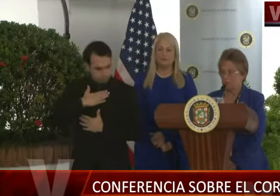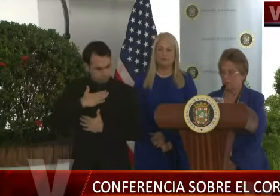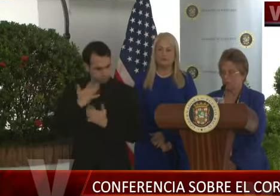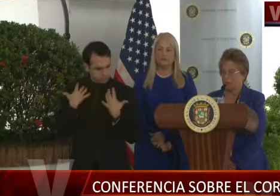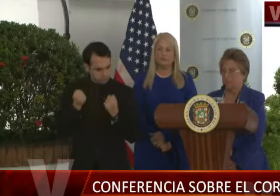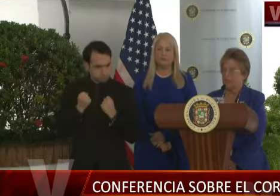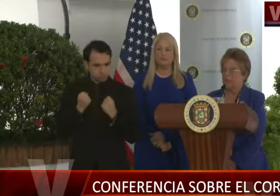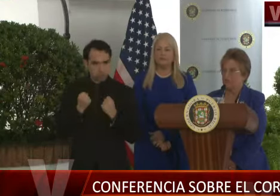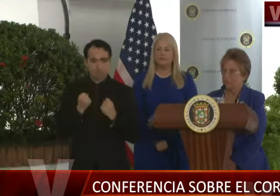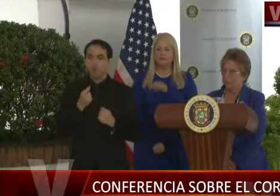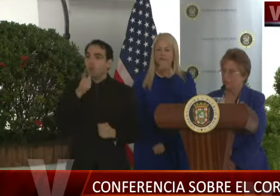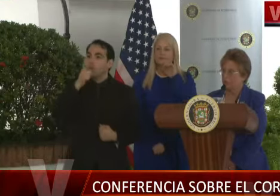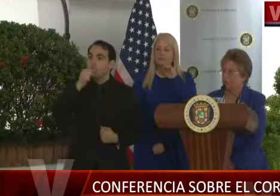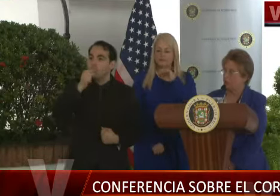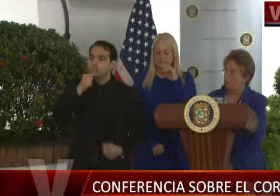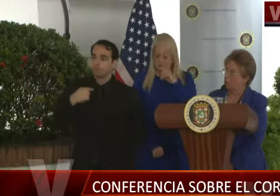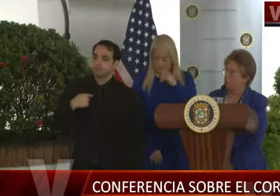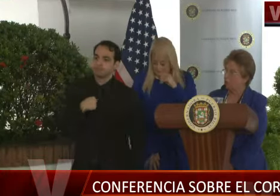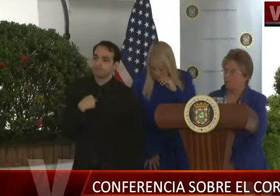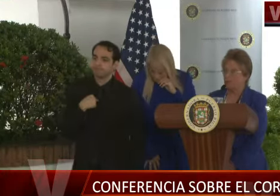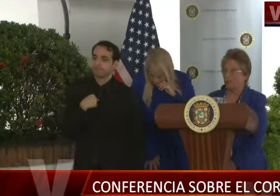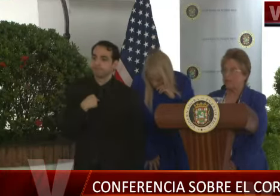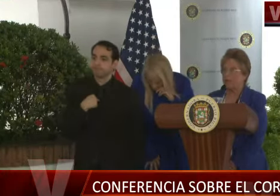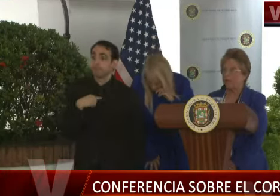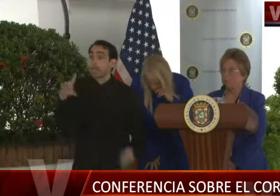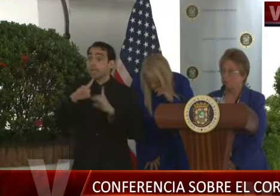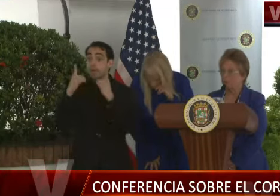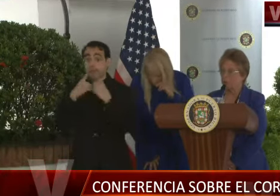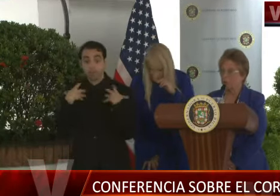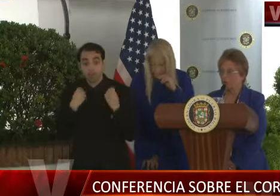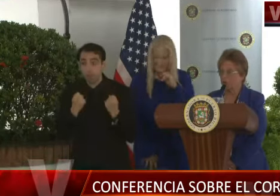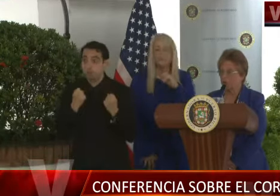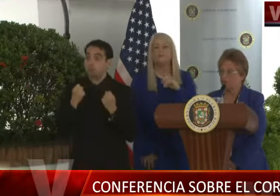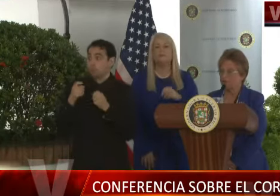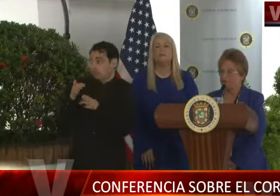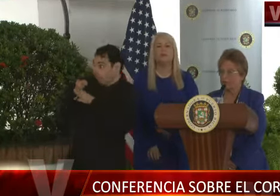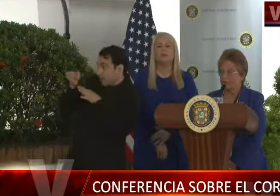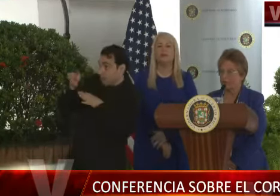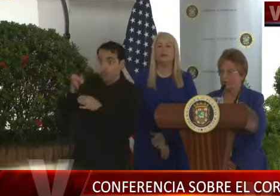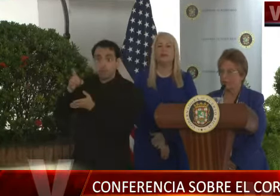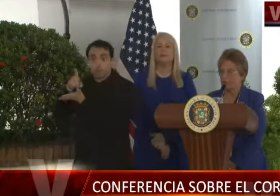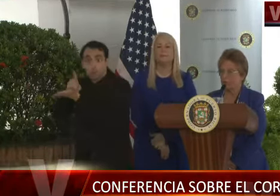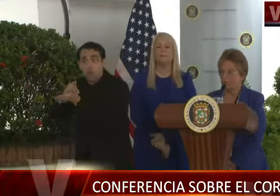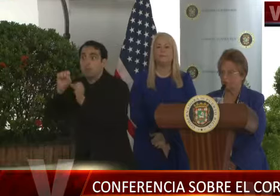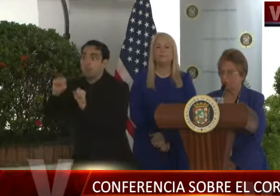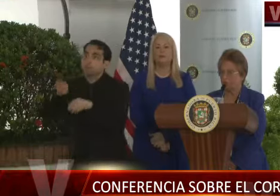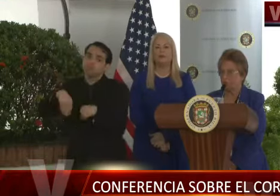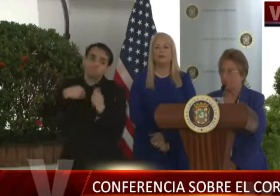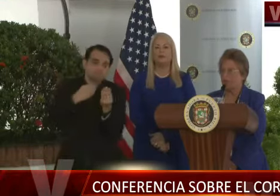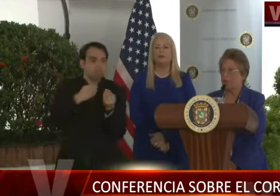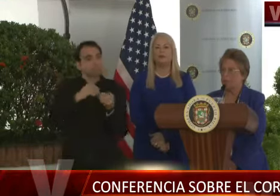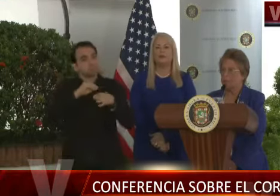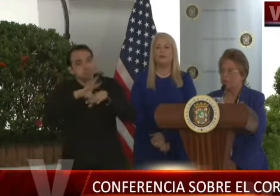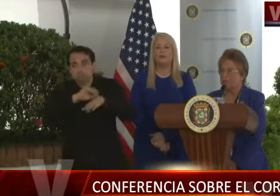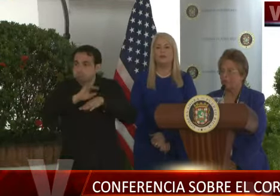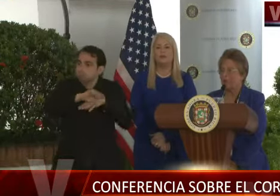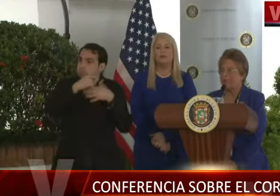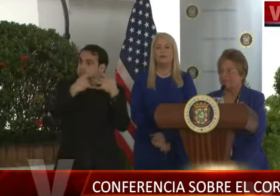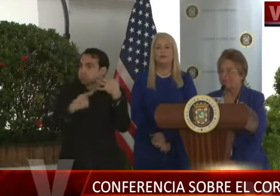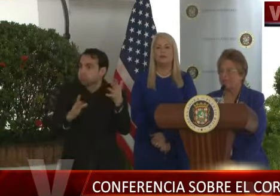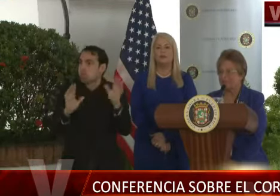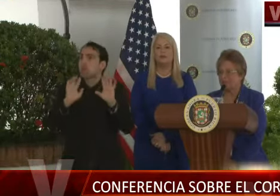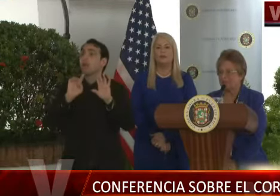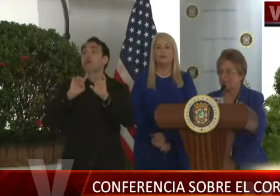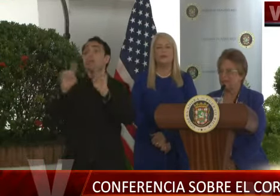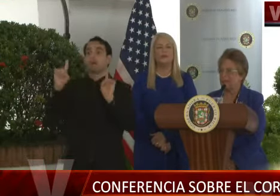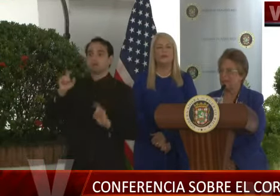uno mismo. El departamento de salud, los profesionales, podemos ofrecerle tratamiento, consultoría, pero